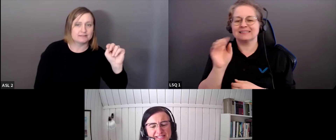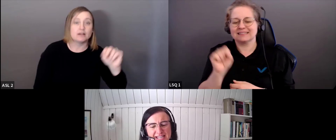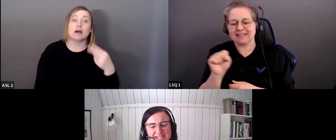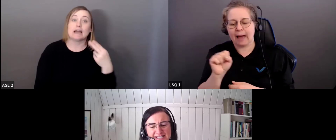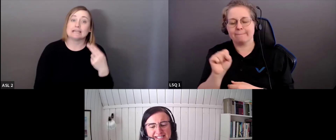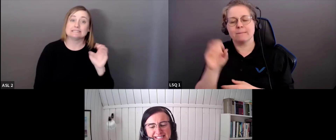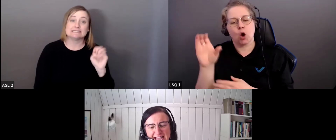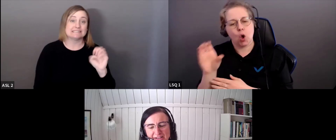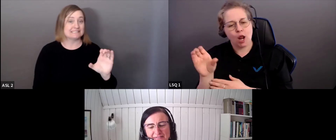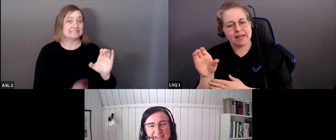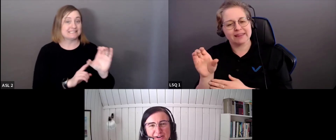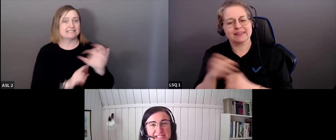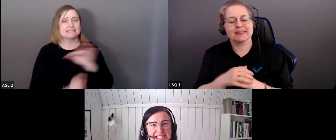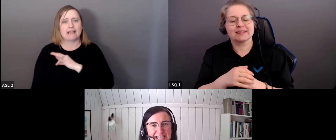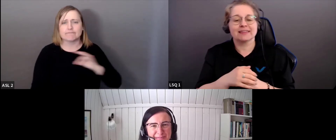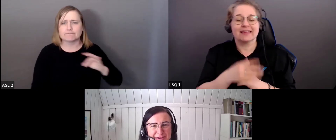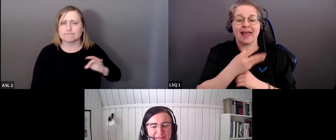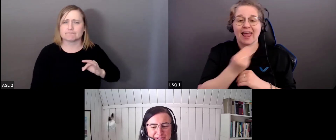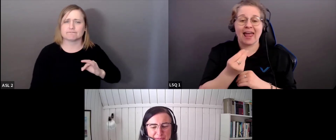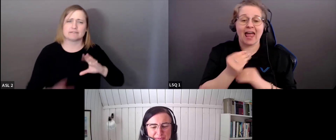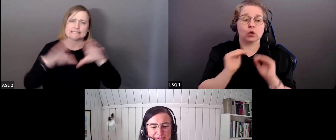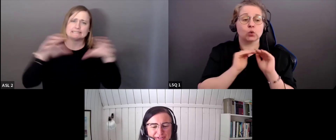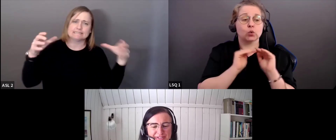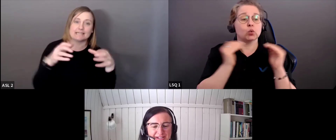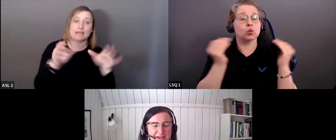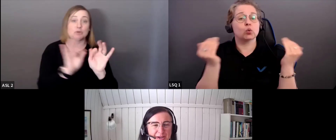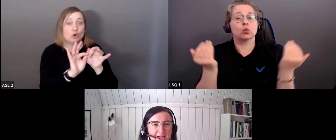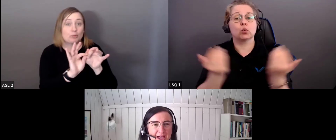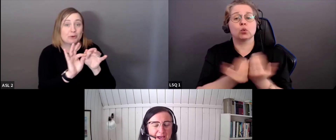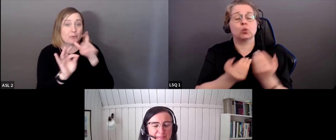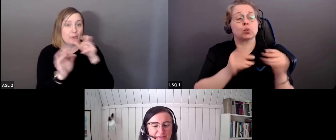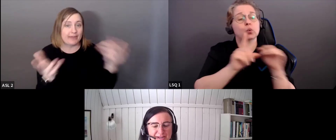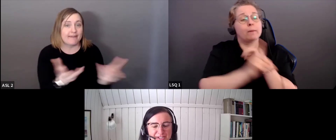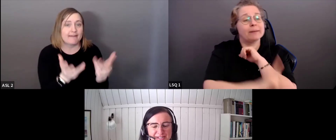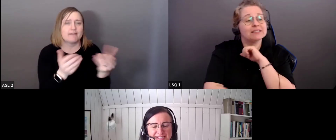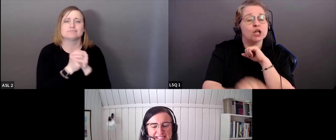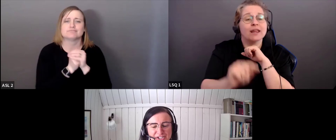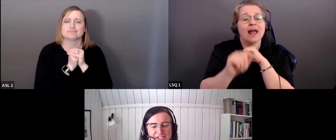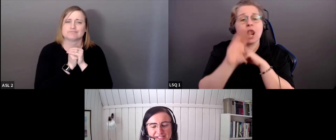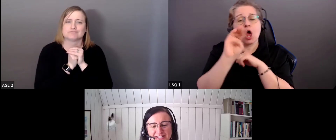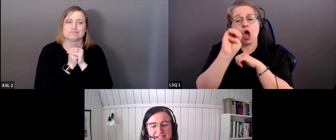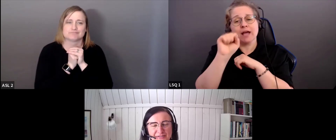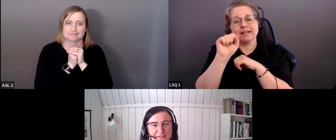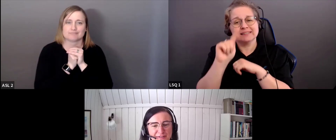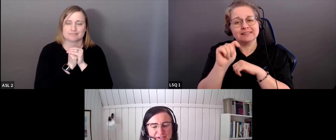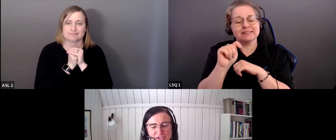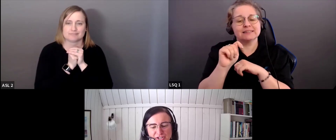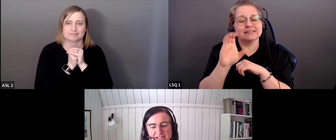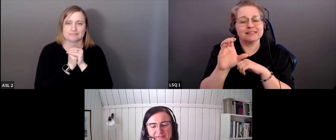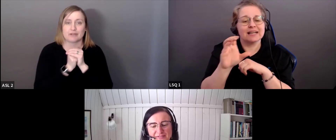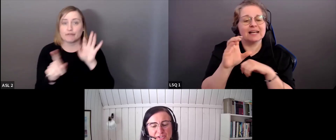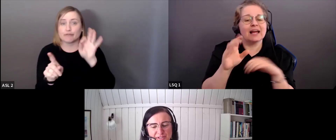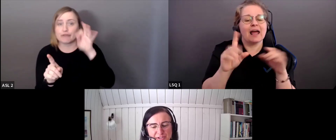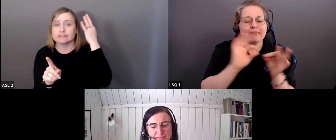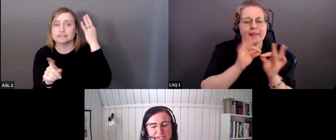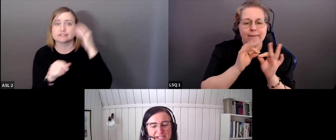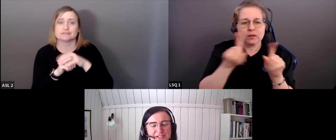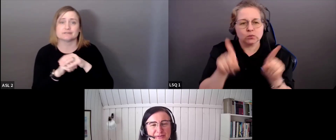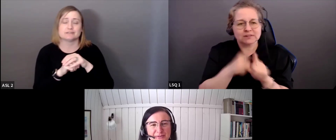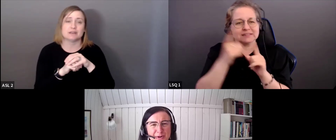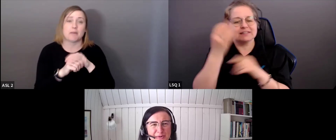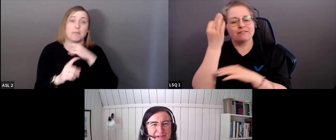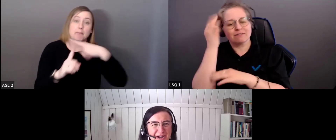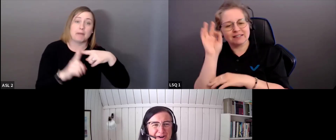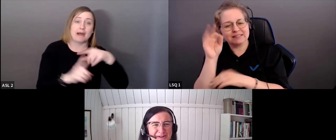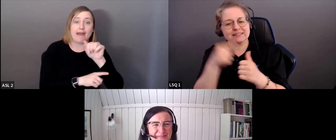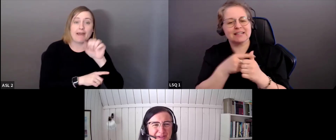ainsi que tout le personnel de l'EST, les interprètes en français,